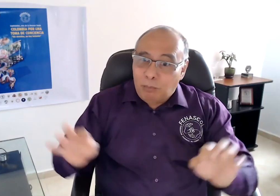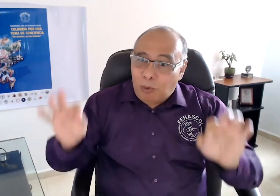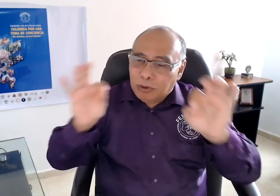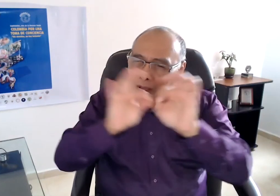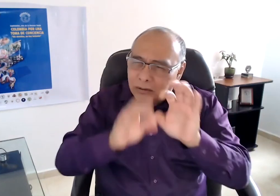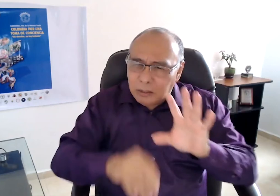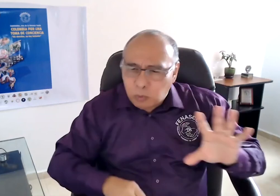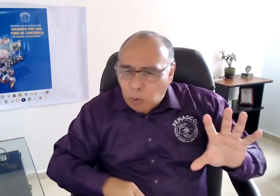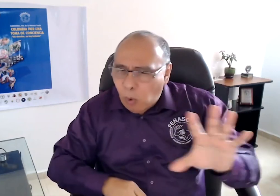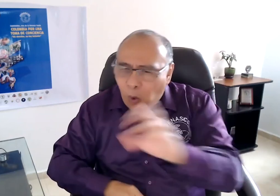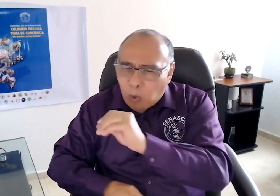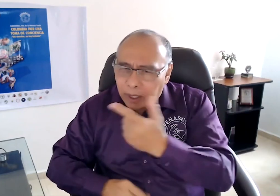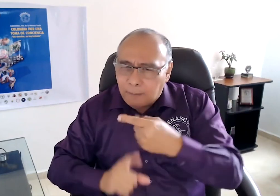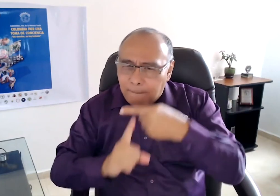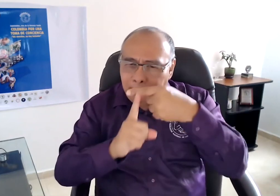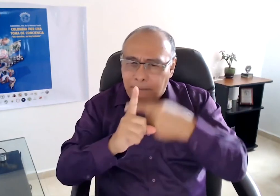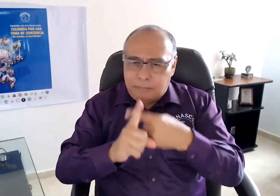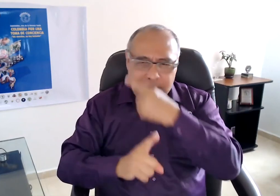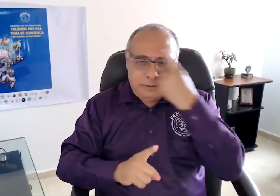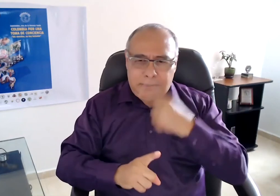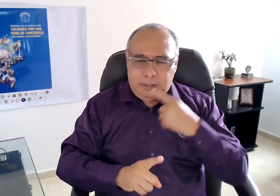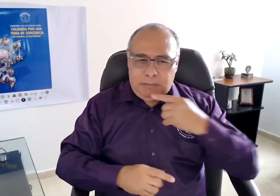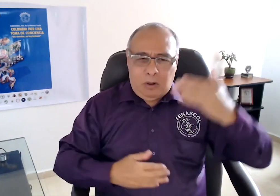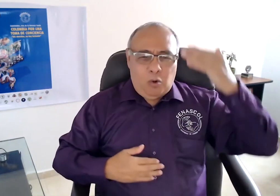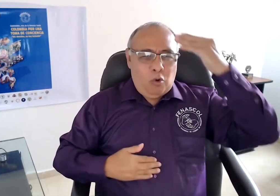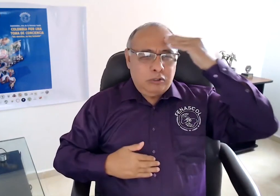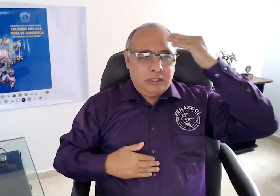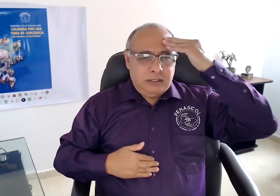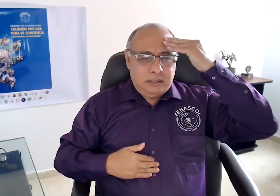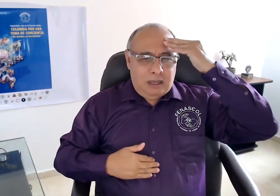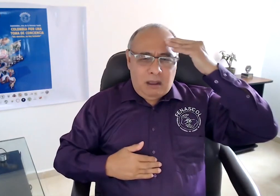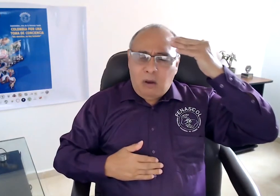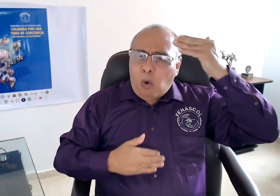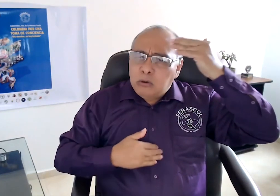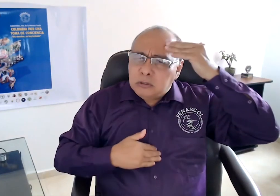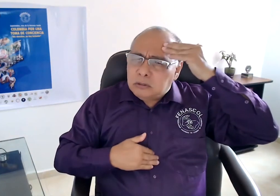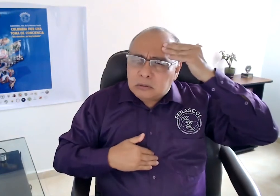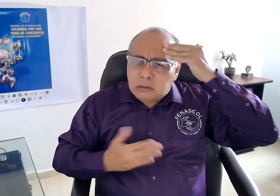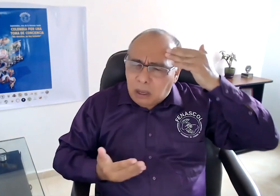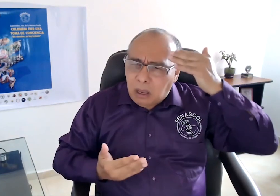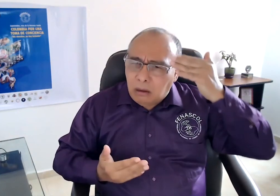Es muy importante que todos, en el mes de septiembre, lleguemos a esta toma de conciencia.